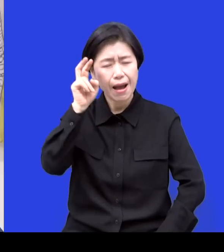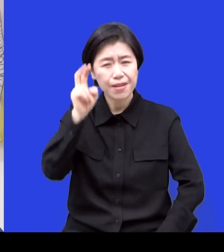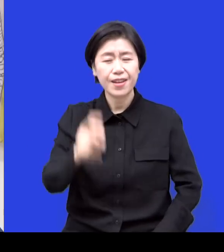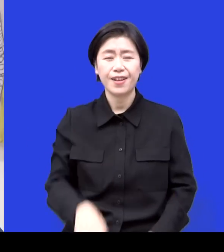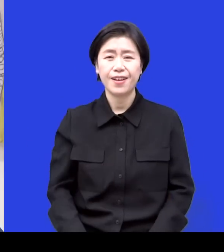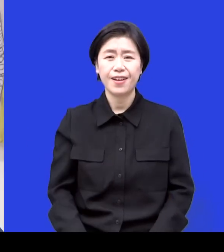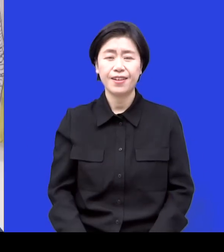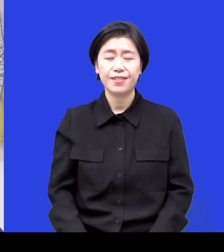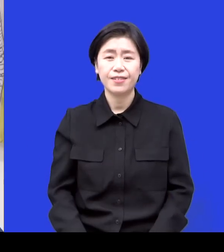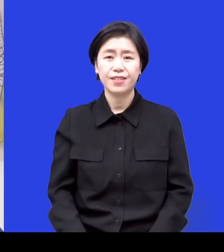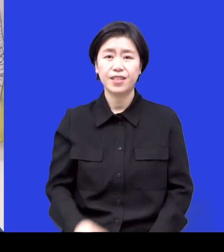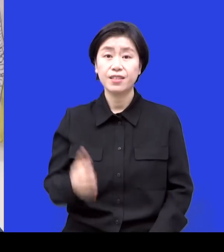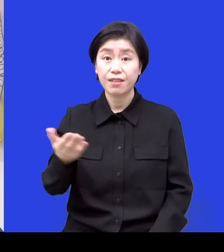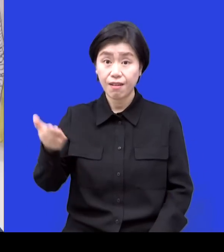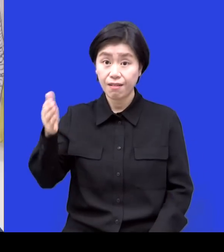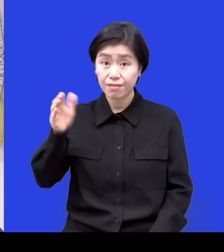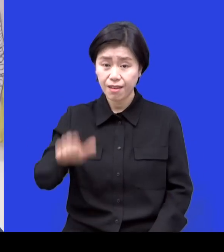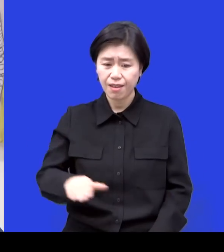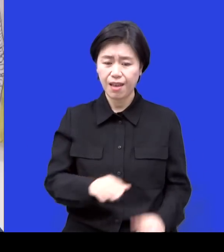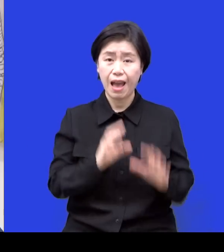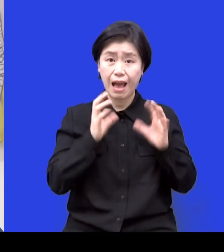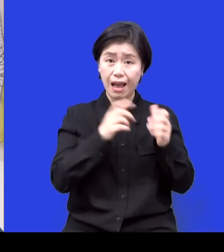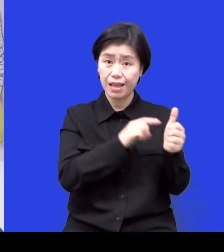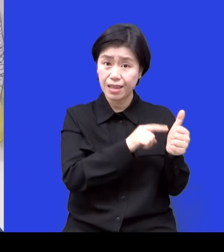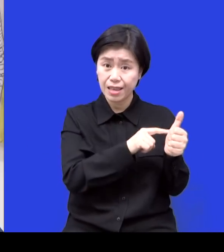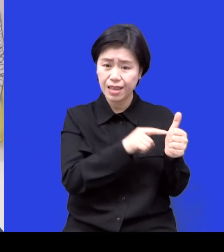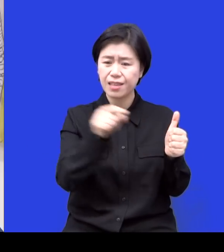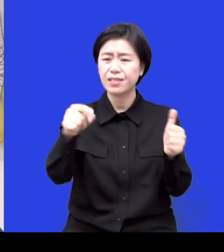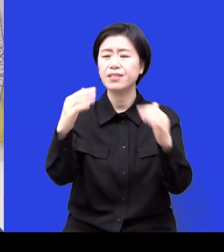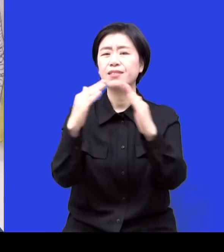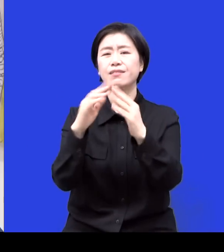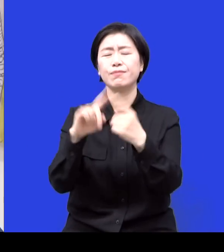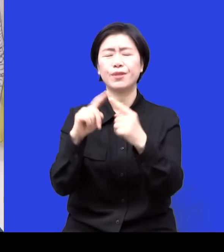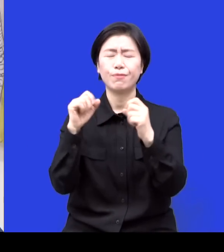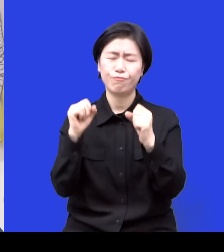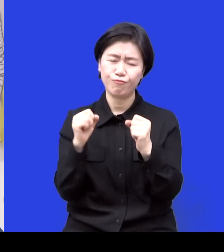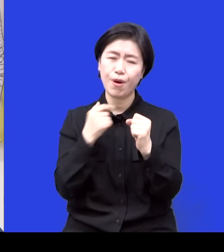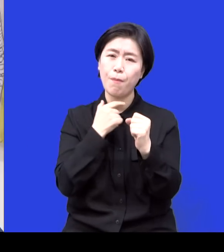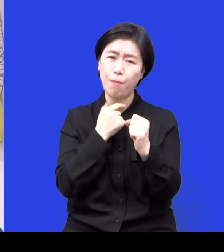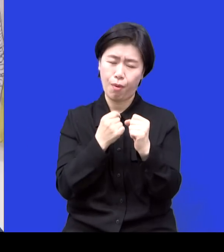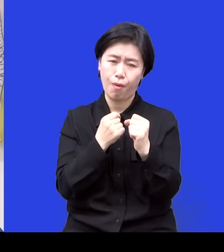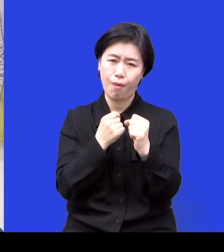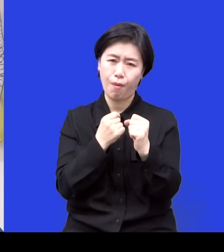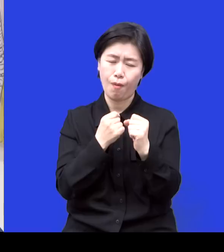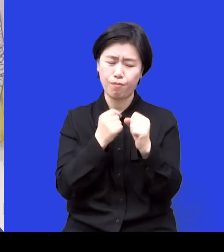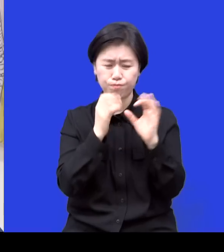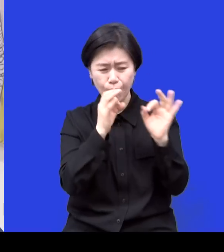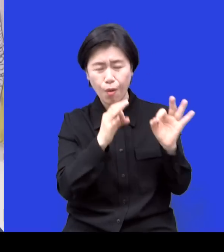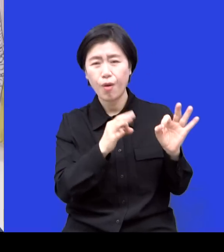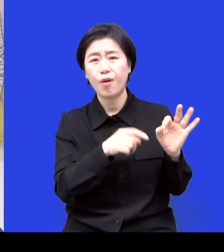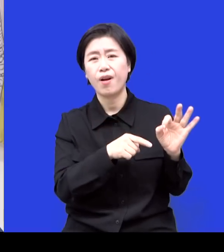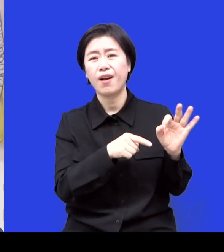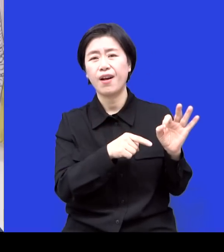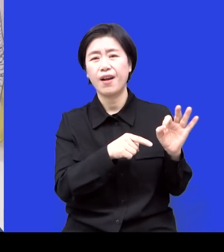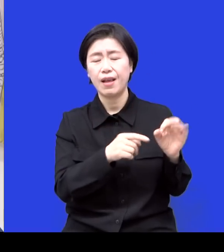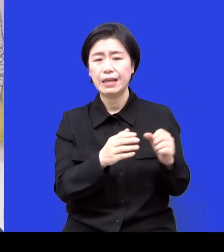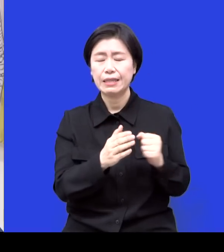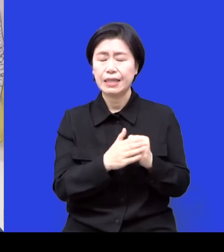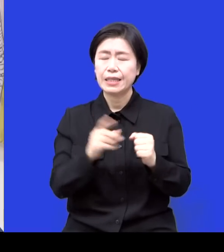아이가 그 집이 마음에 들어서 그 집을 계약을 해야 되는데 네. 이제 그 과정에서 또 예수님을 묵상을 하게